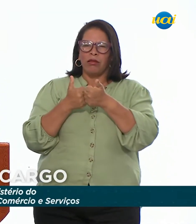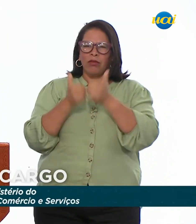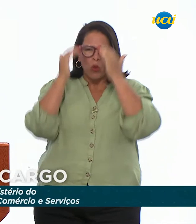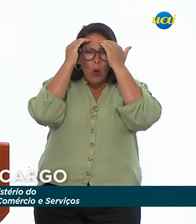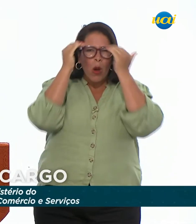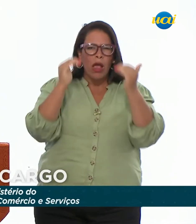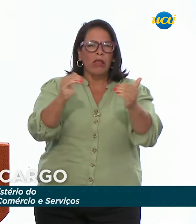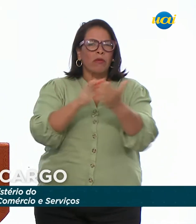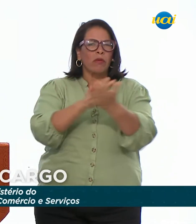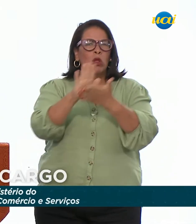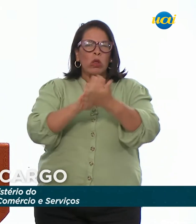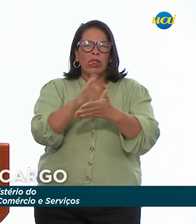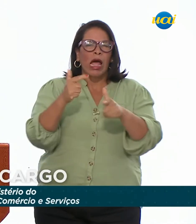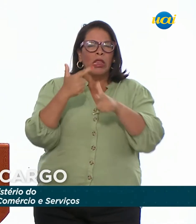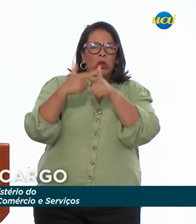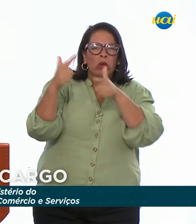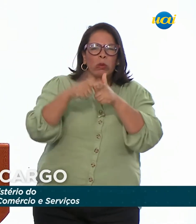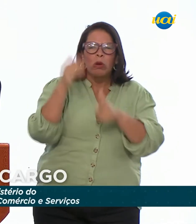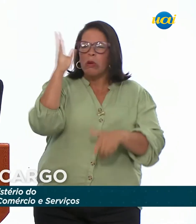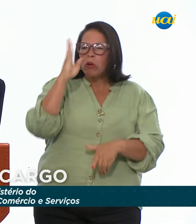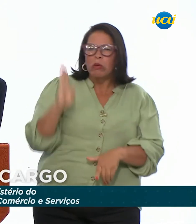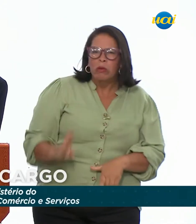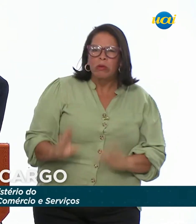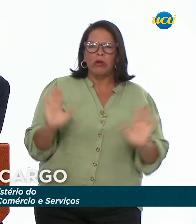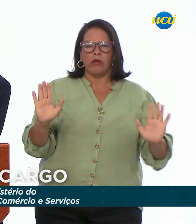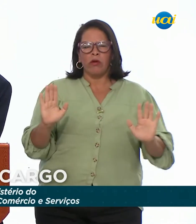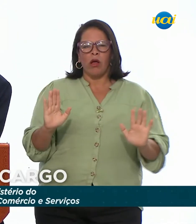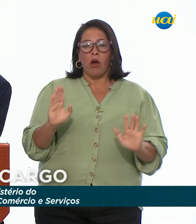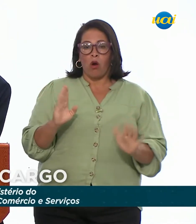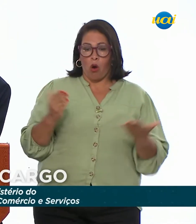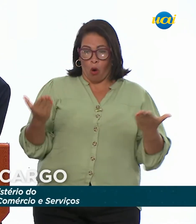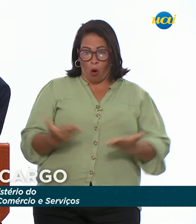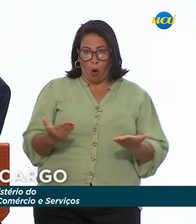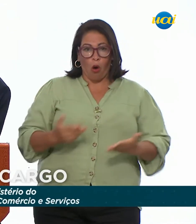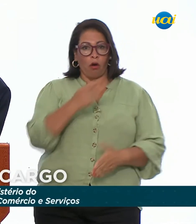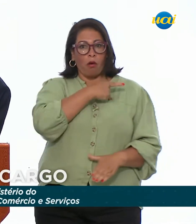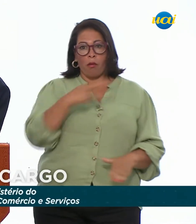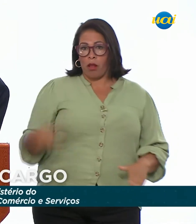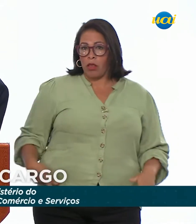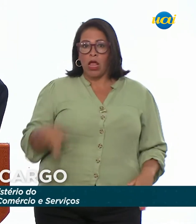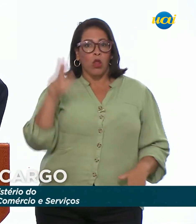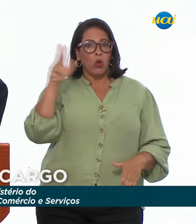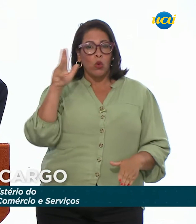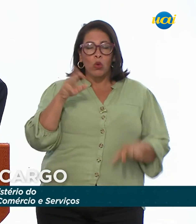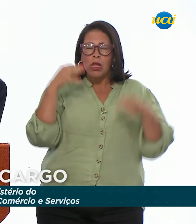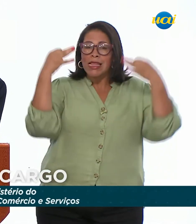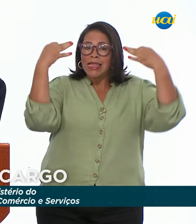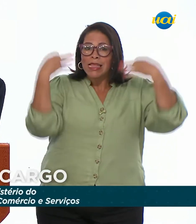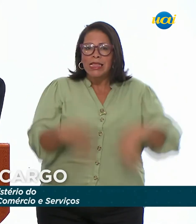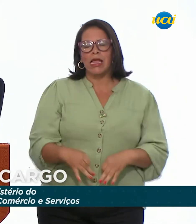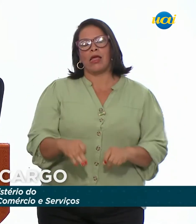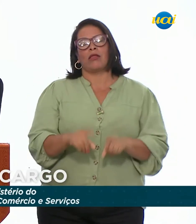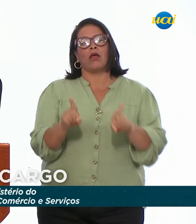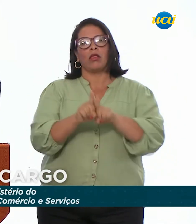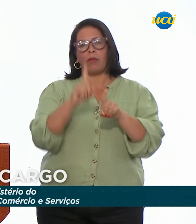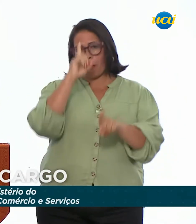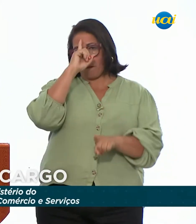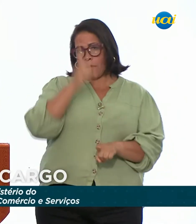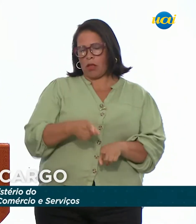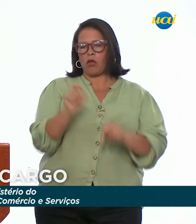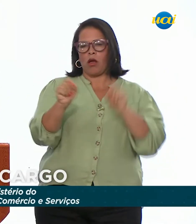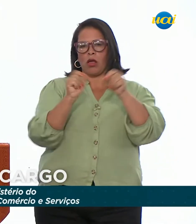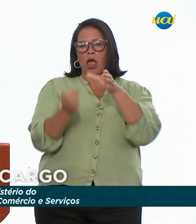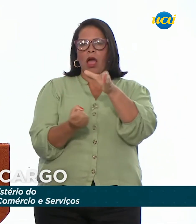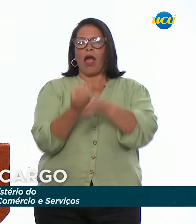reais problemas brasileiros, o presidente Lula, com acerto, determinou a